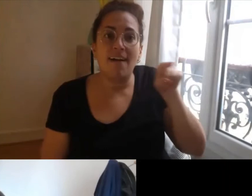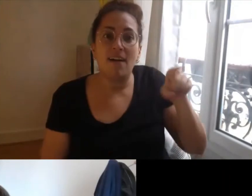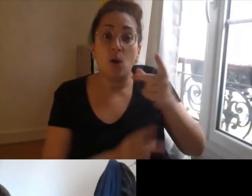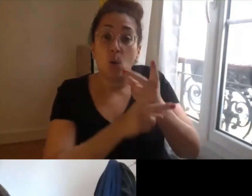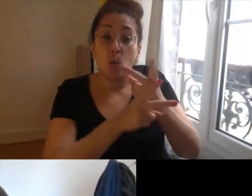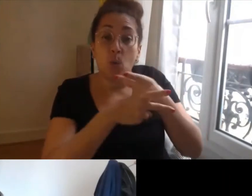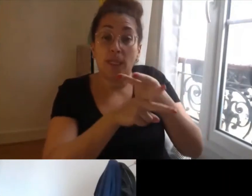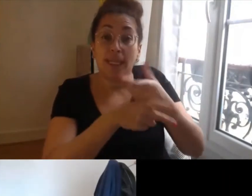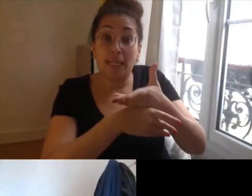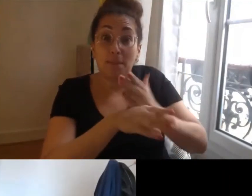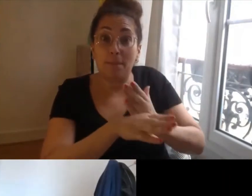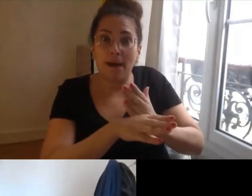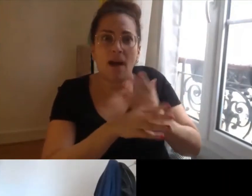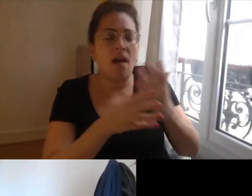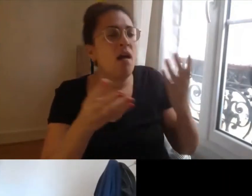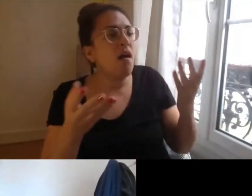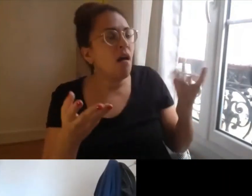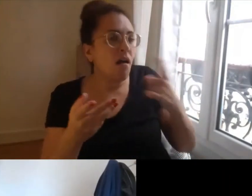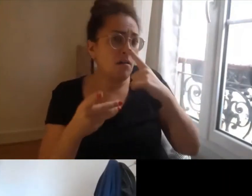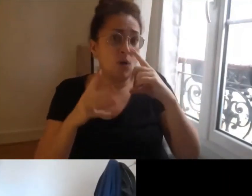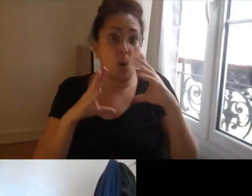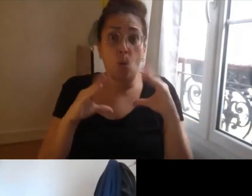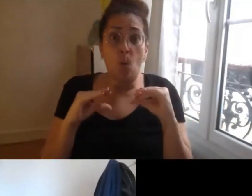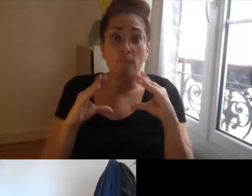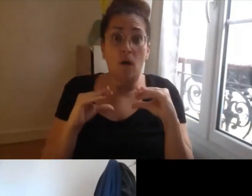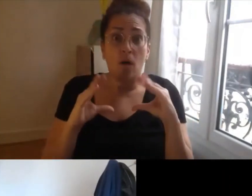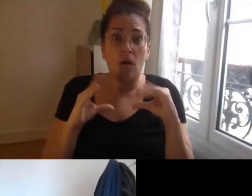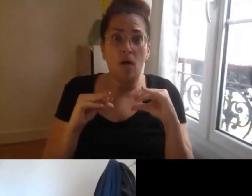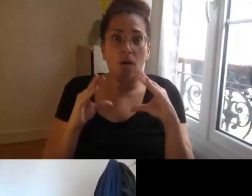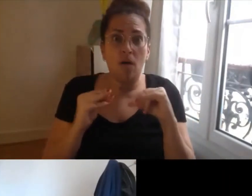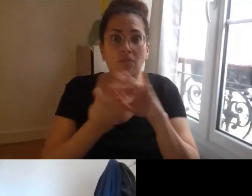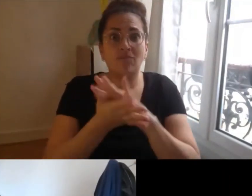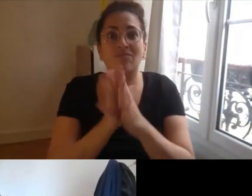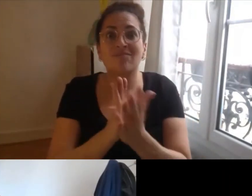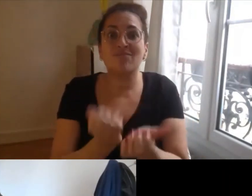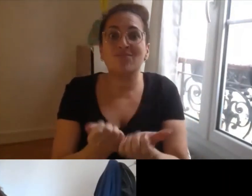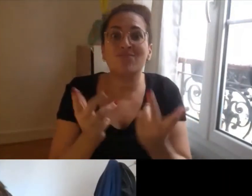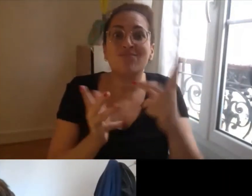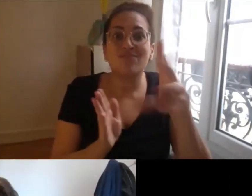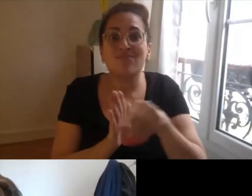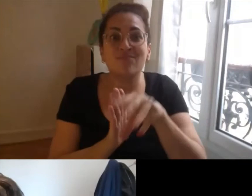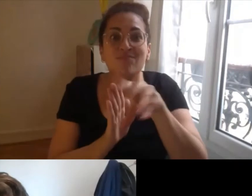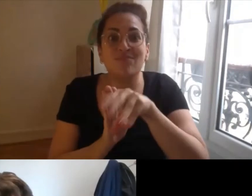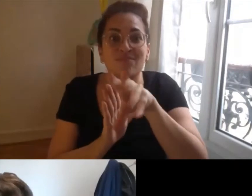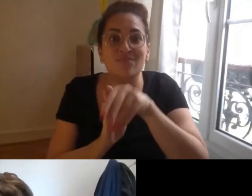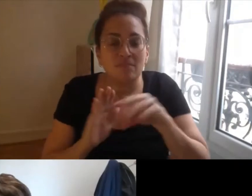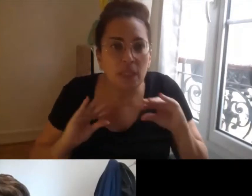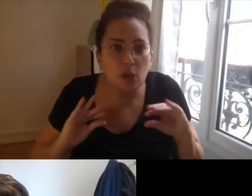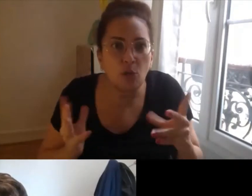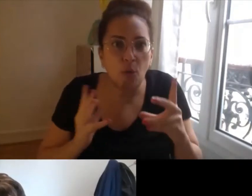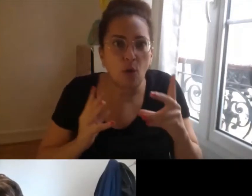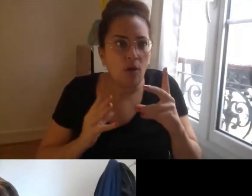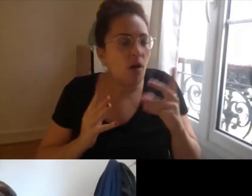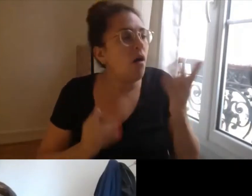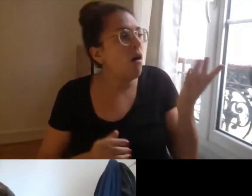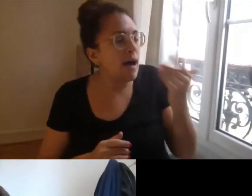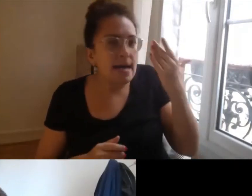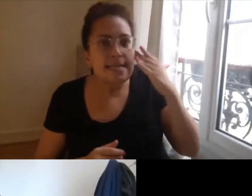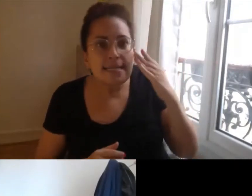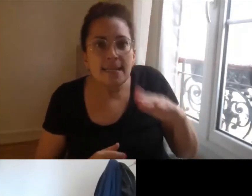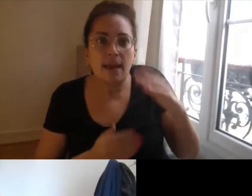aidé à réfléchir à comment organiser la participation des associations donc effectivement à partir de la constitution d'un